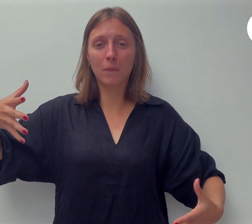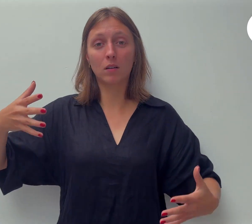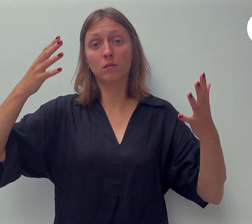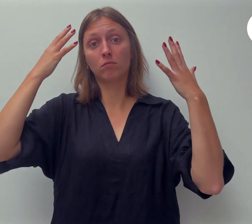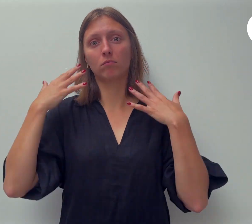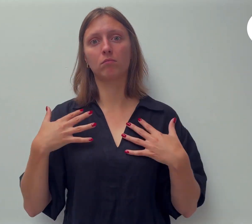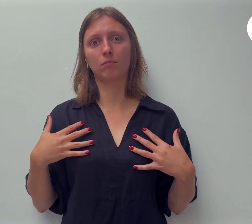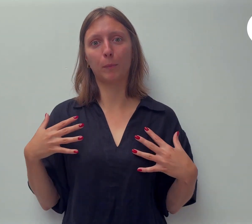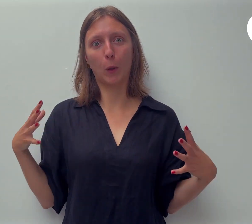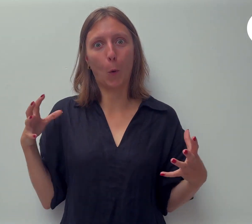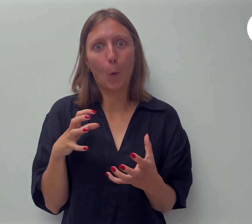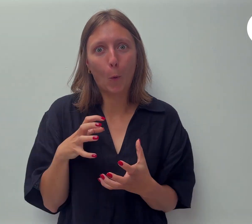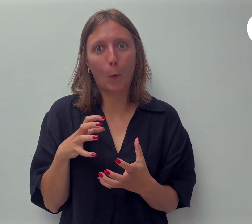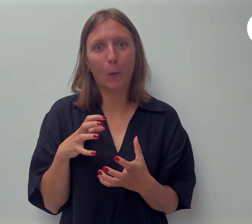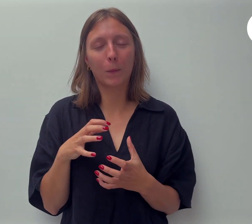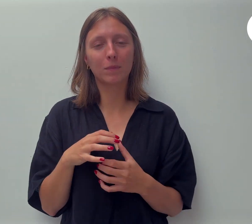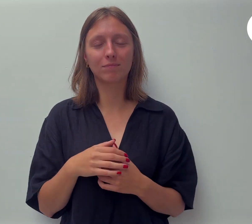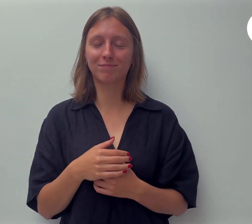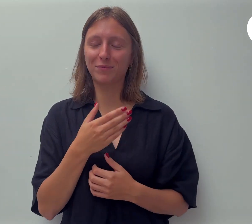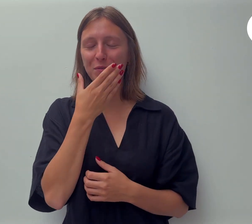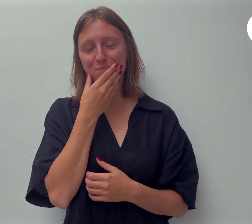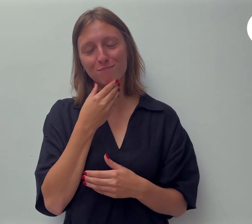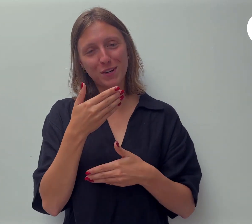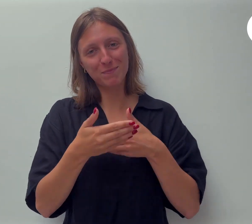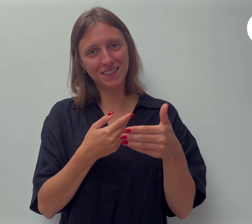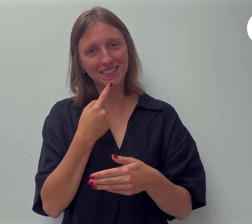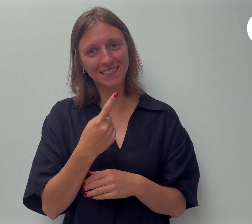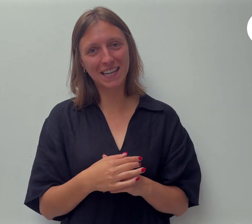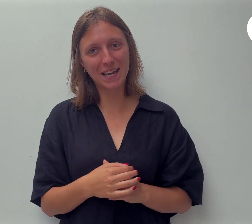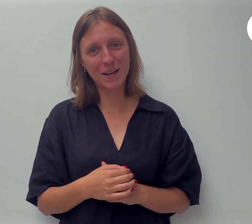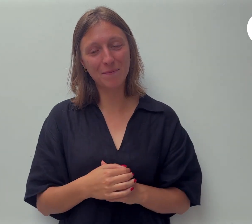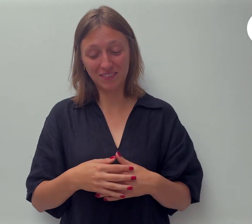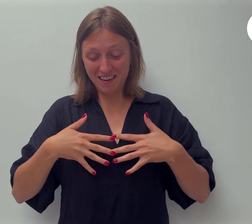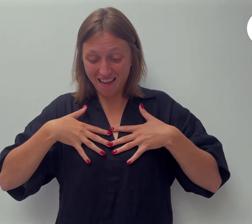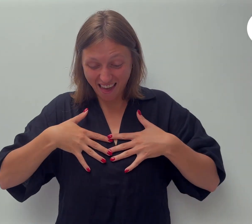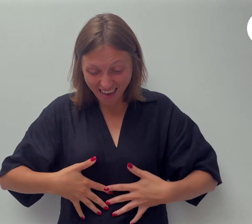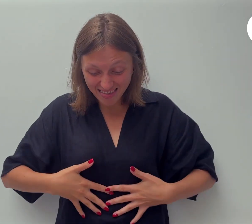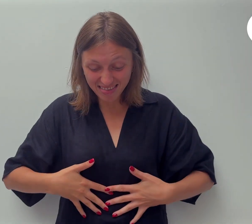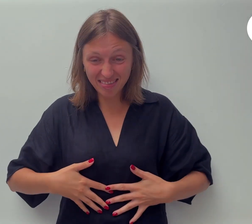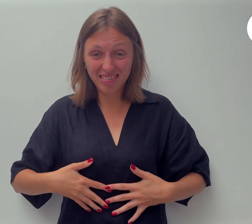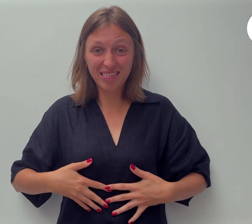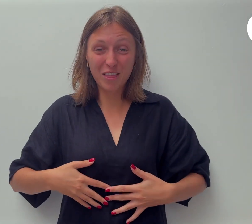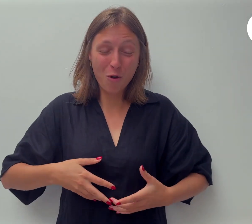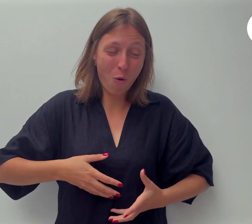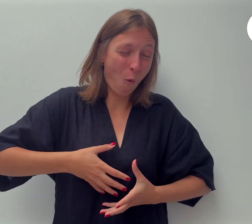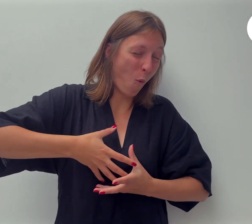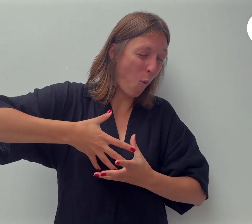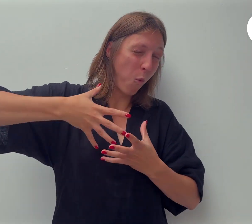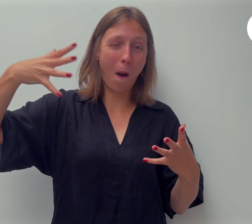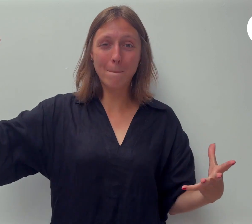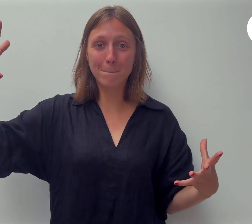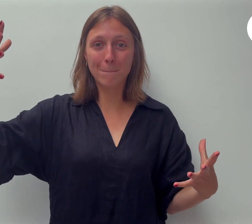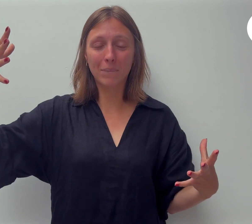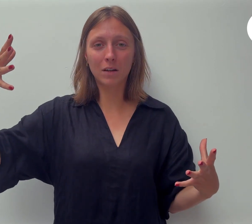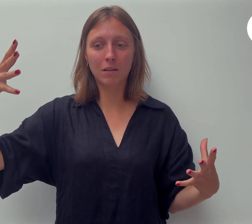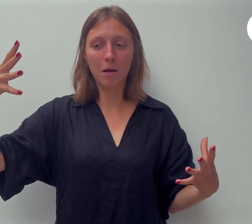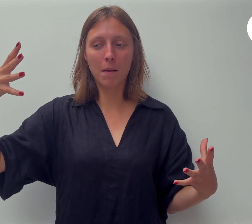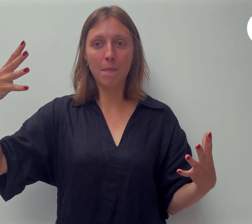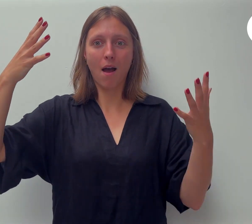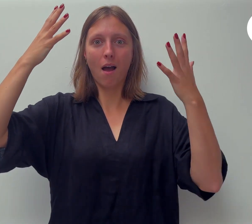Is dit niet mooi gezegd? Ik ben van binnen veel groter dan van buiten. Soms denken we